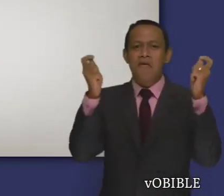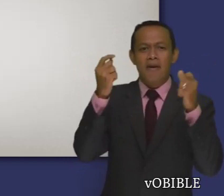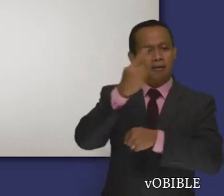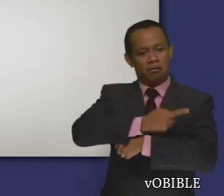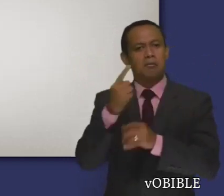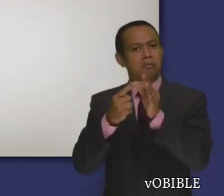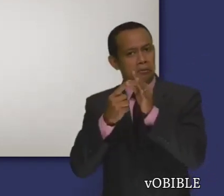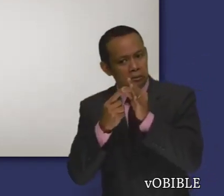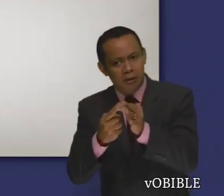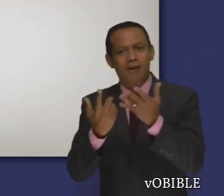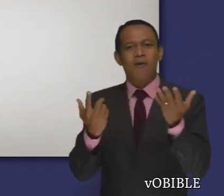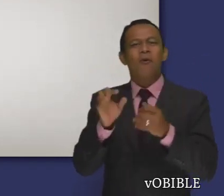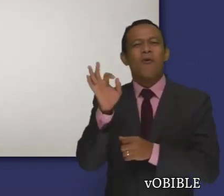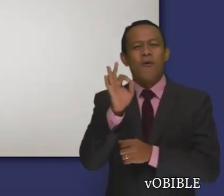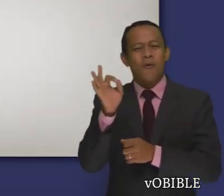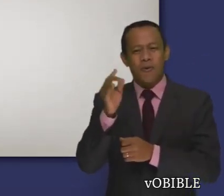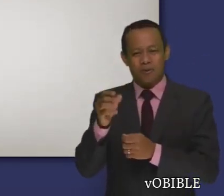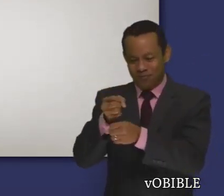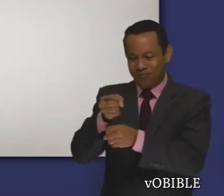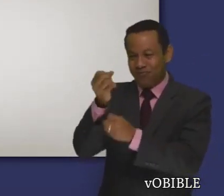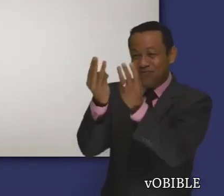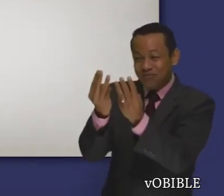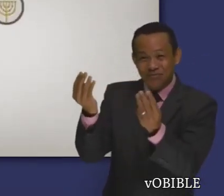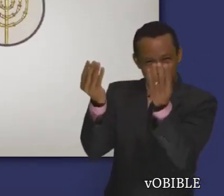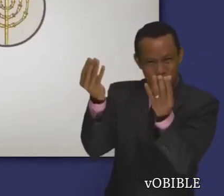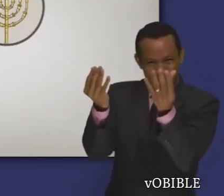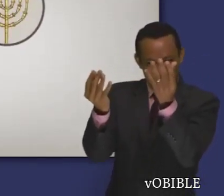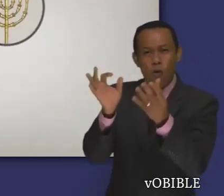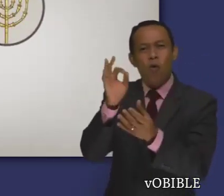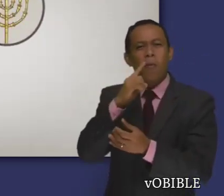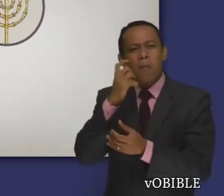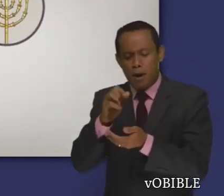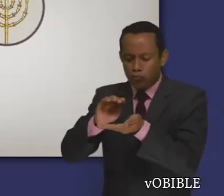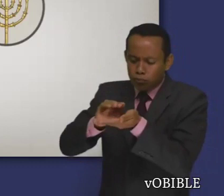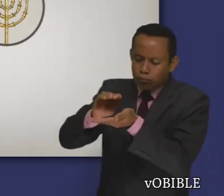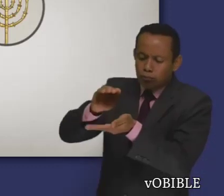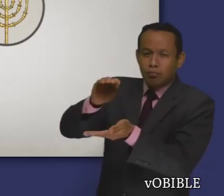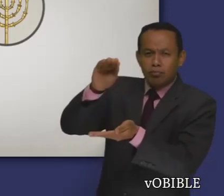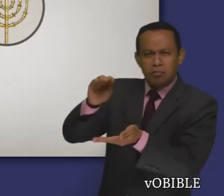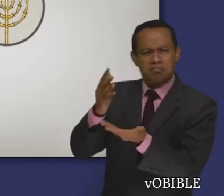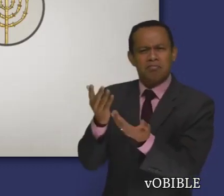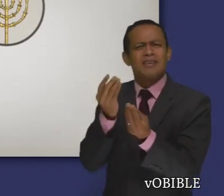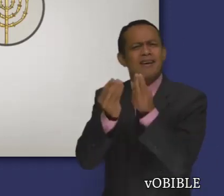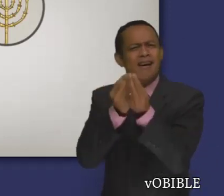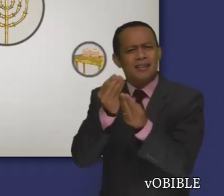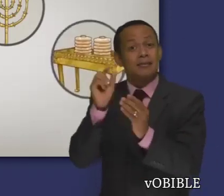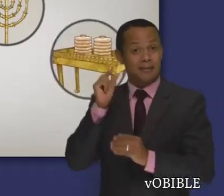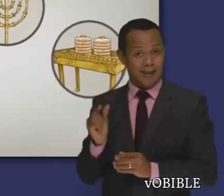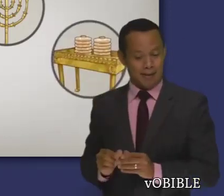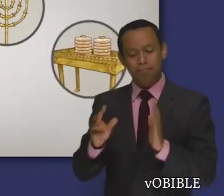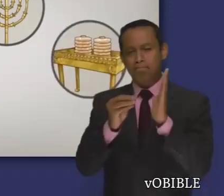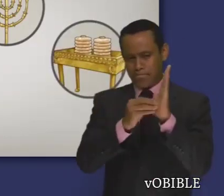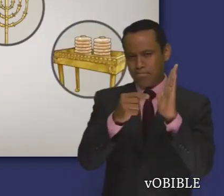leyes sobre las fiestas y los días santos. Jehová también explica qué se debe hacer con las lámparas del tabernáculo